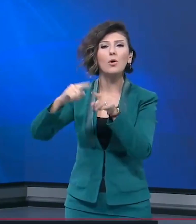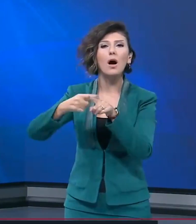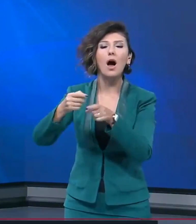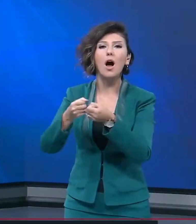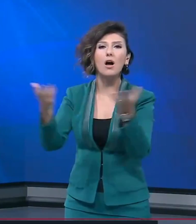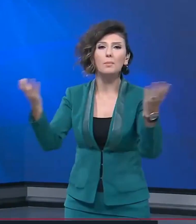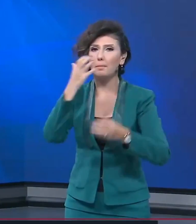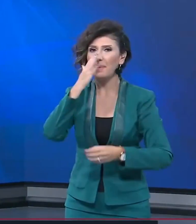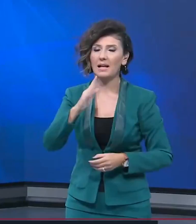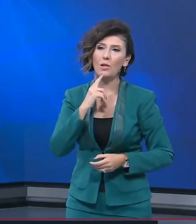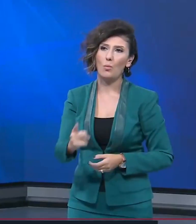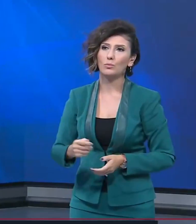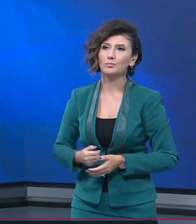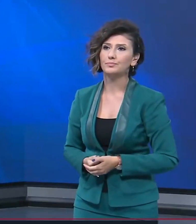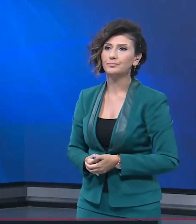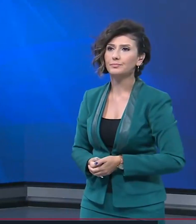açıklanması bekleniyor.